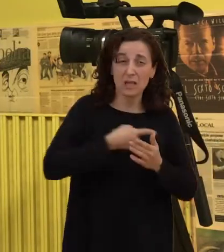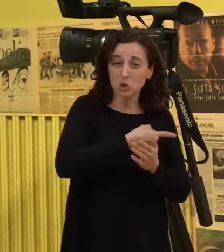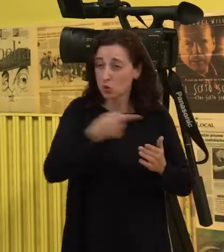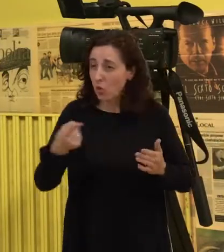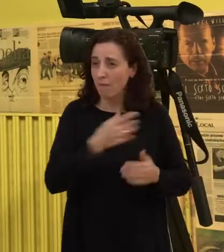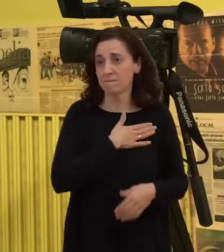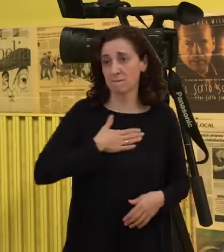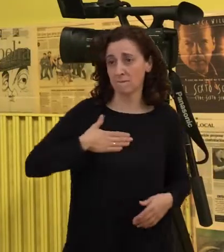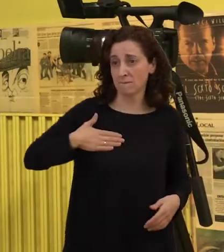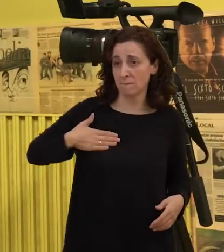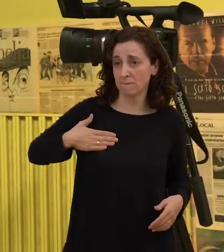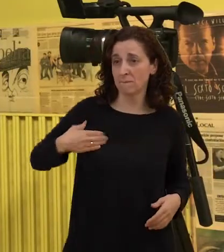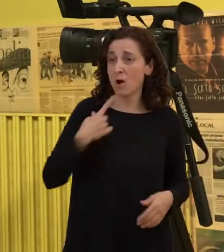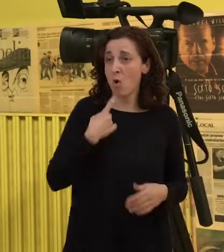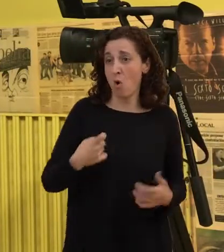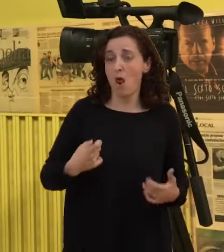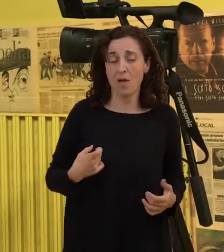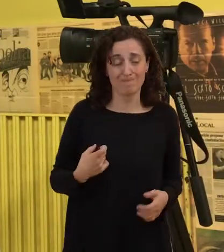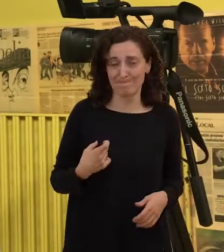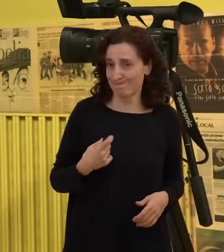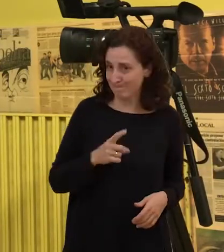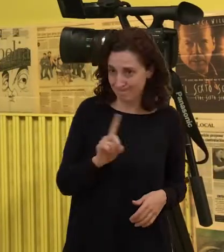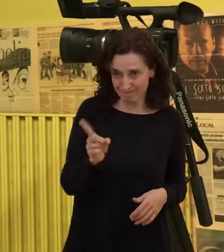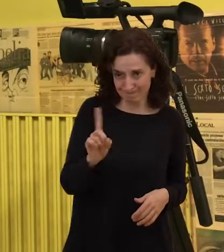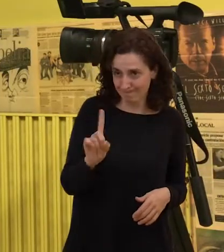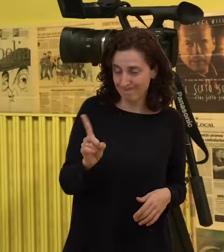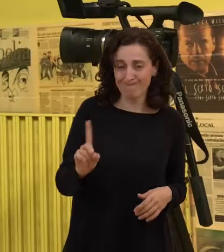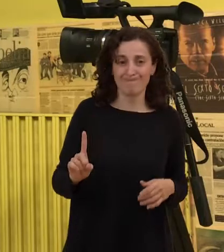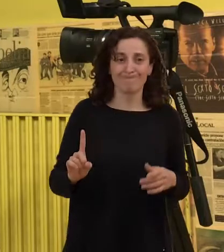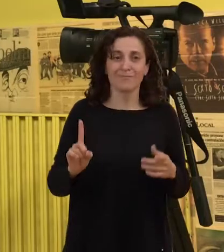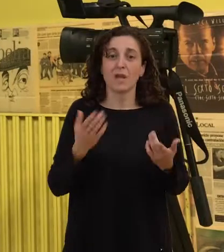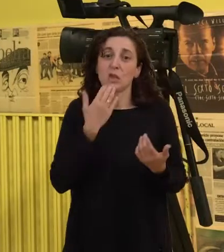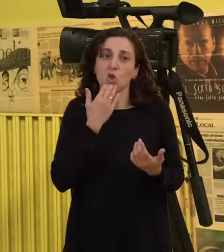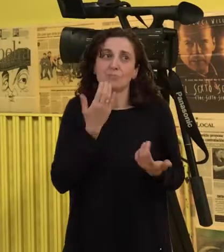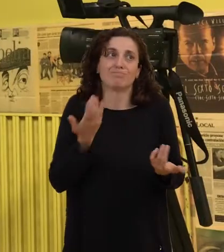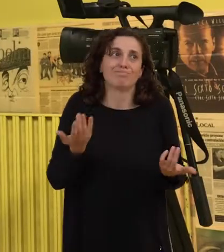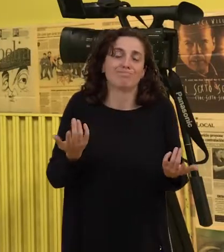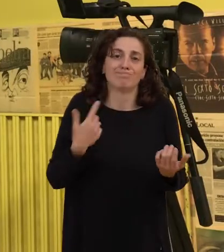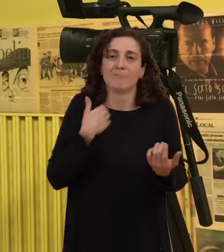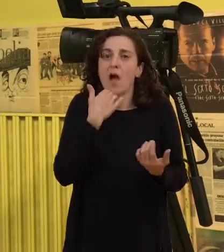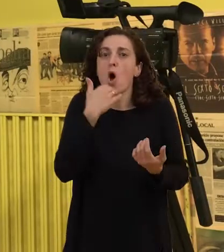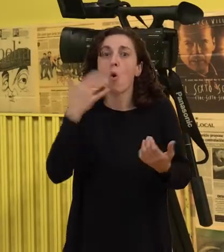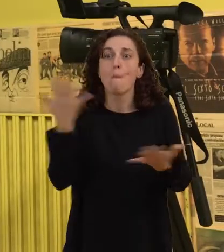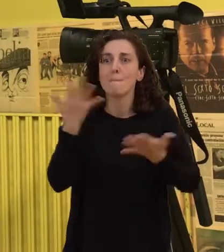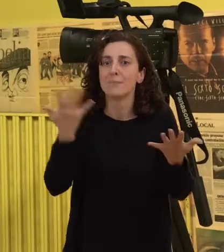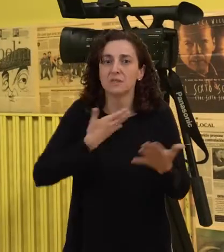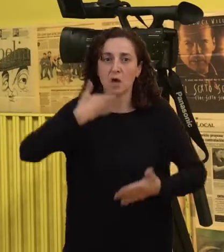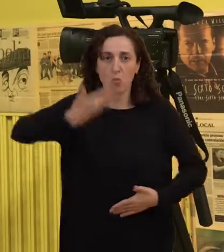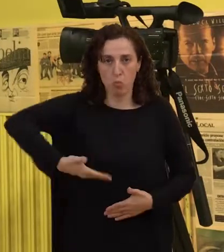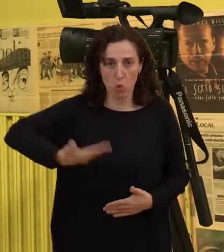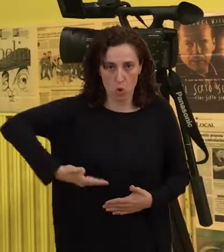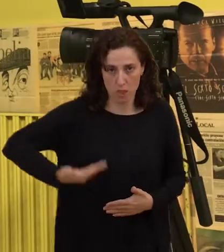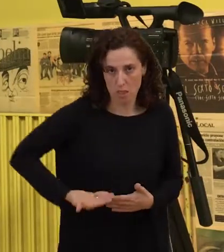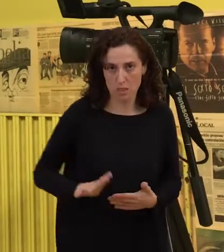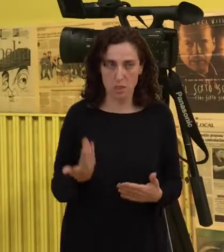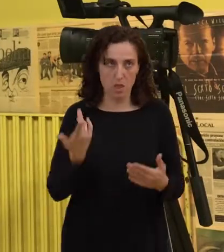el tiempo que nos gustaría, en los procesos importantes, eventos importantes, anuncios